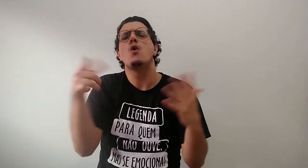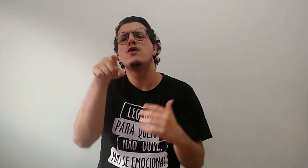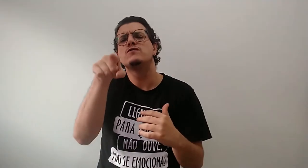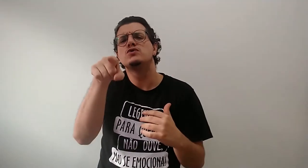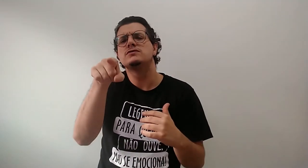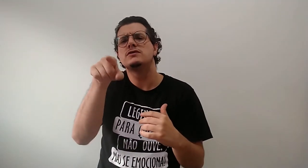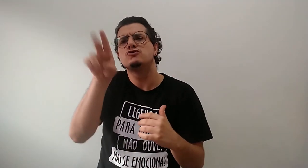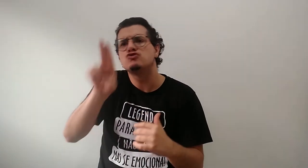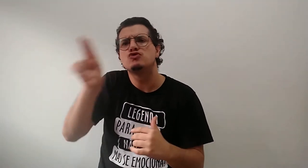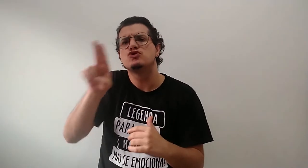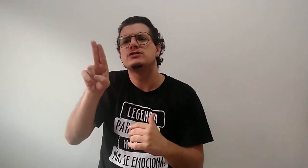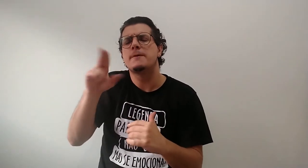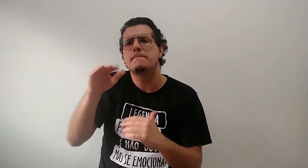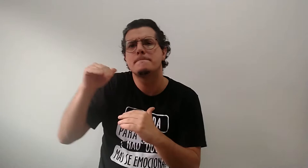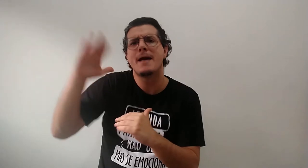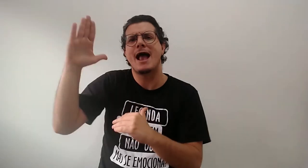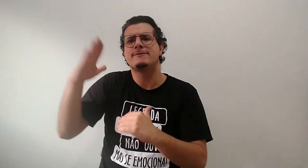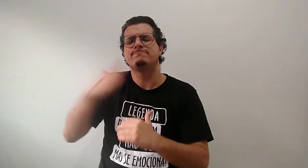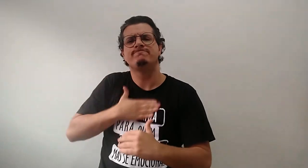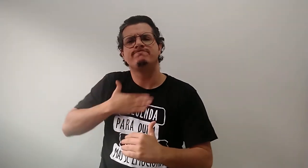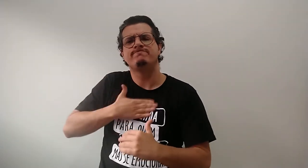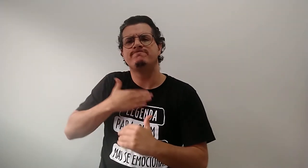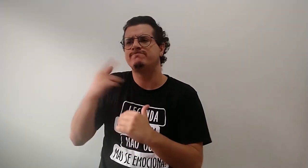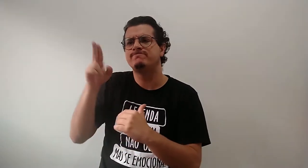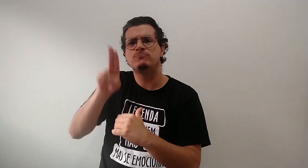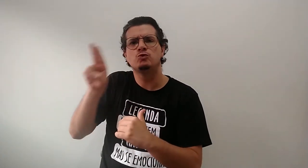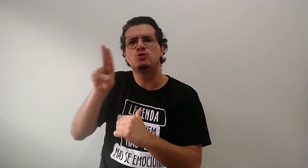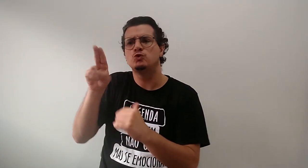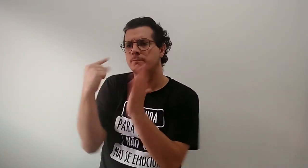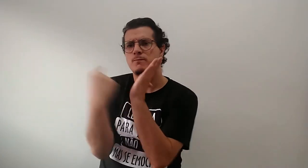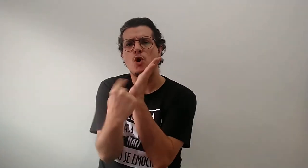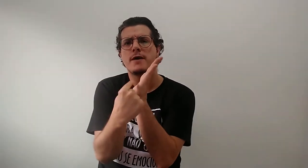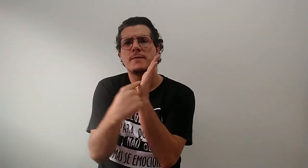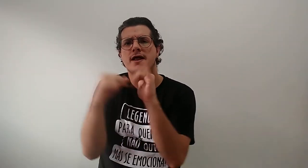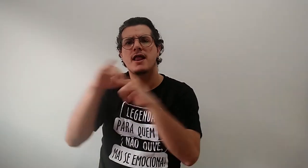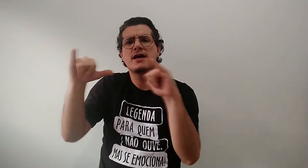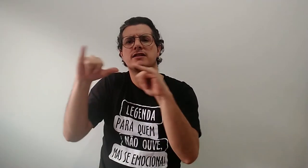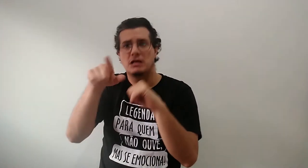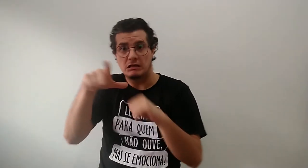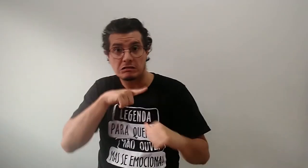mais para inserir as legendas? Principalmente tem algum que vocês gostam?